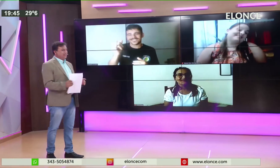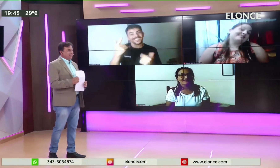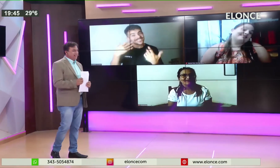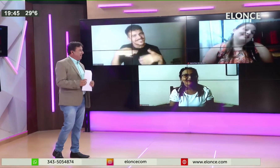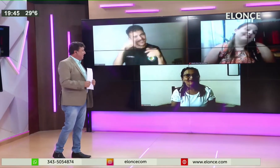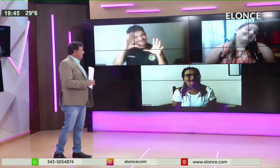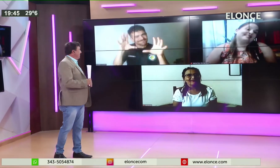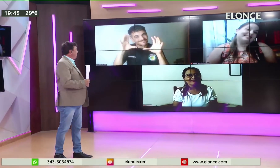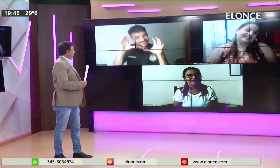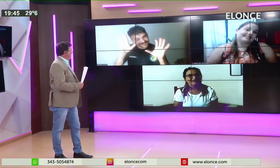Había que tener en cuenta el feriado.